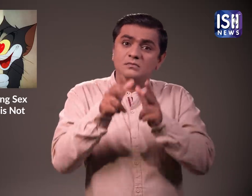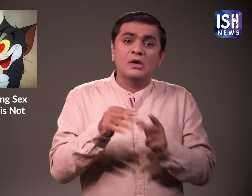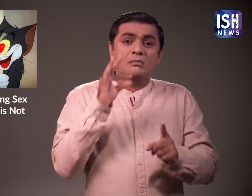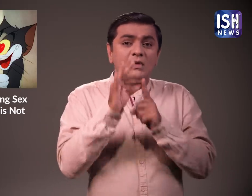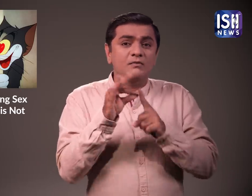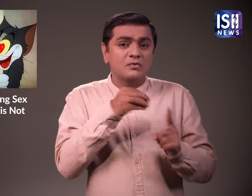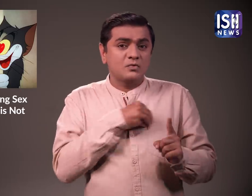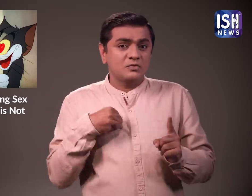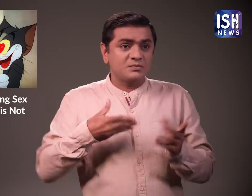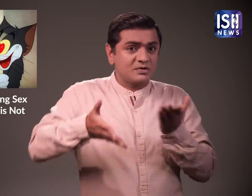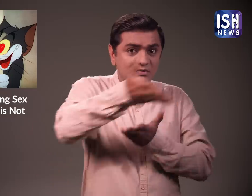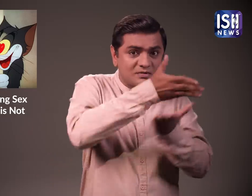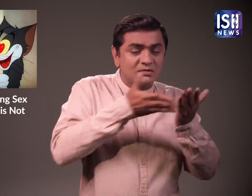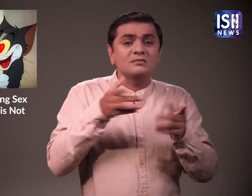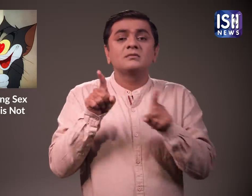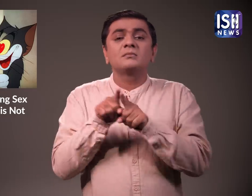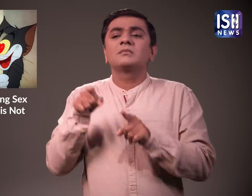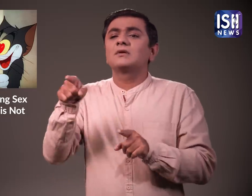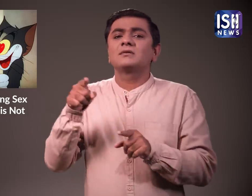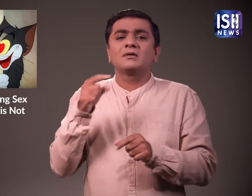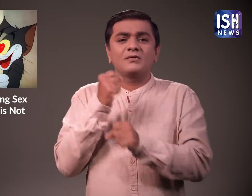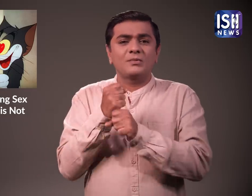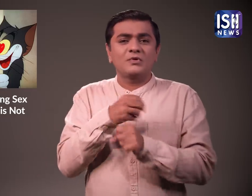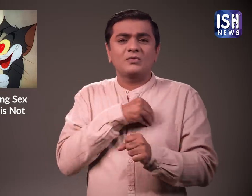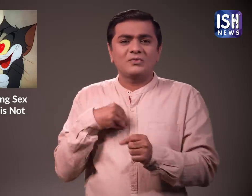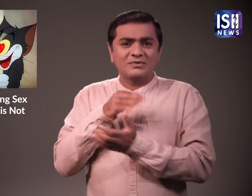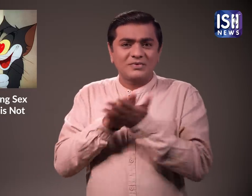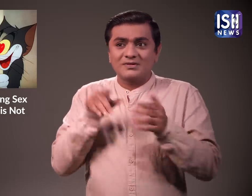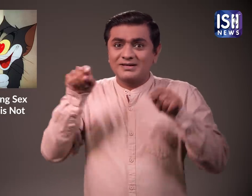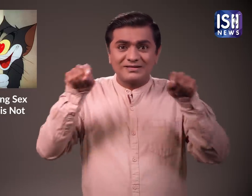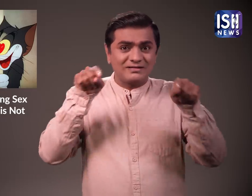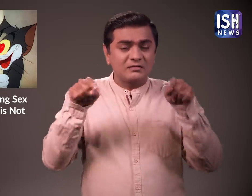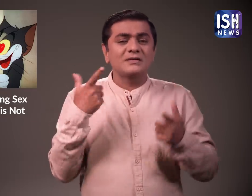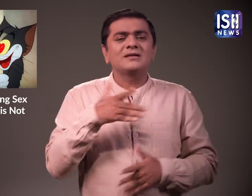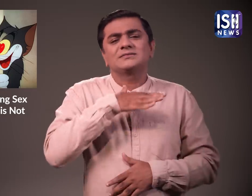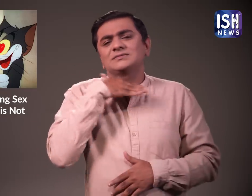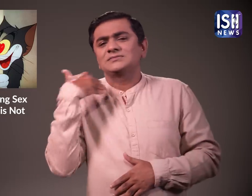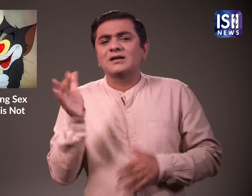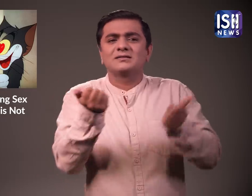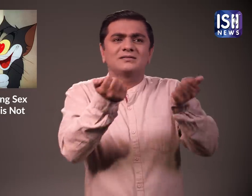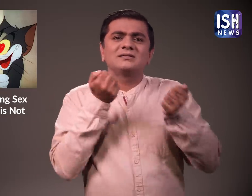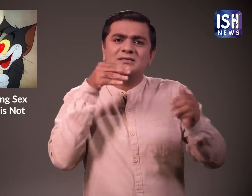लाशों को अस्पतालों और नेजी मुर्दा घरों में पोस्मॉटम और अन्या प्रतिक्रियाओं के लिए रखा जाता है